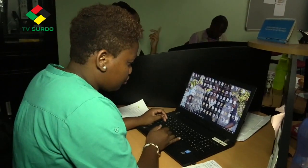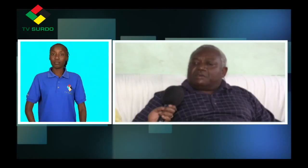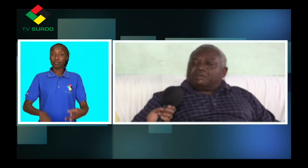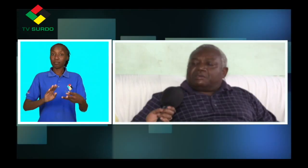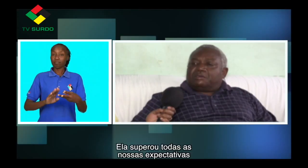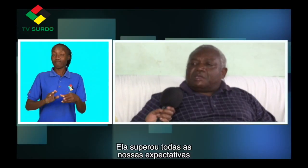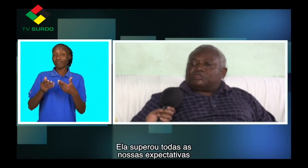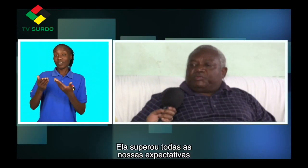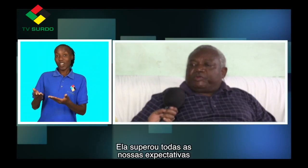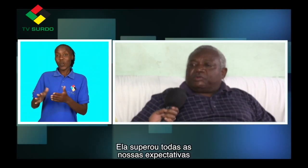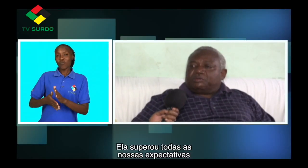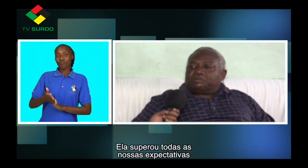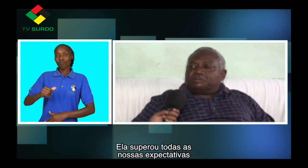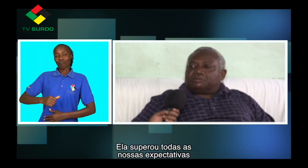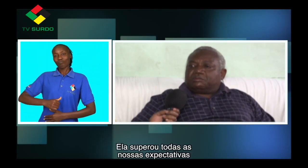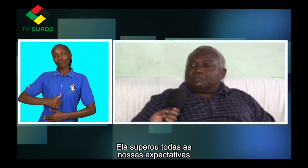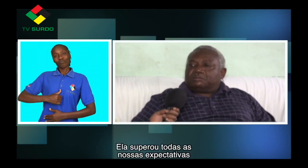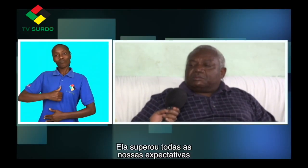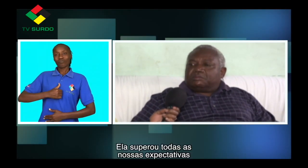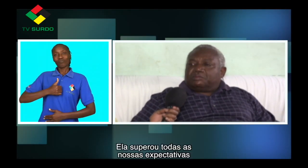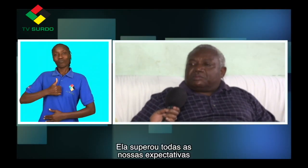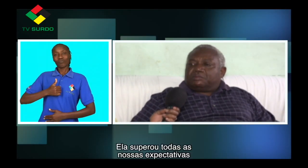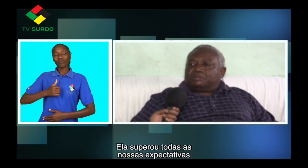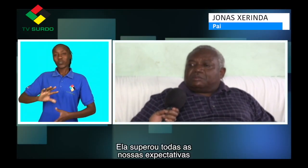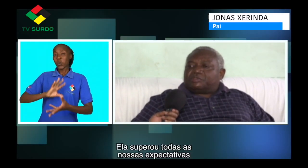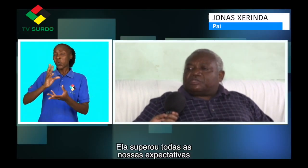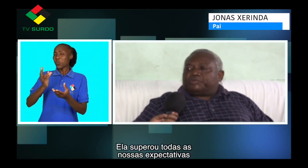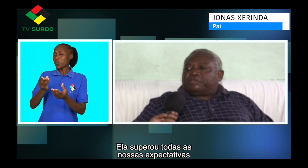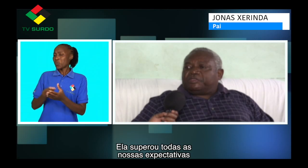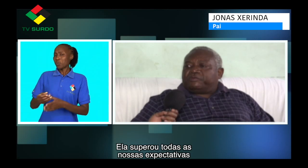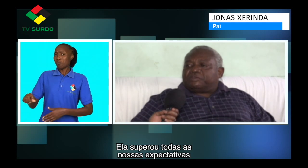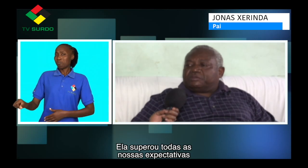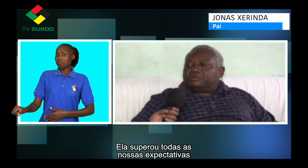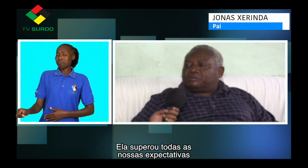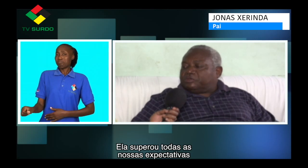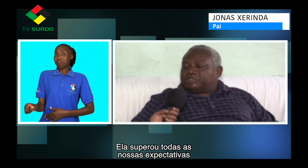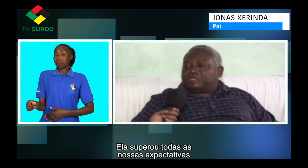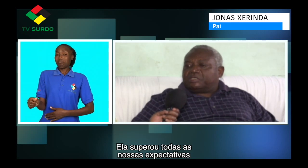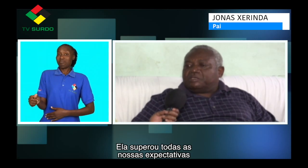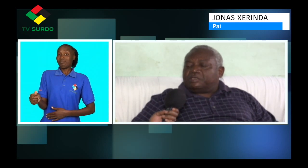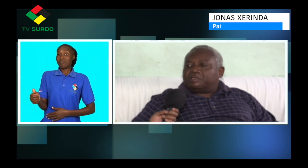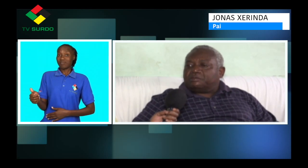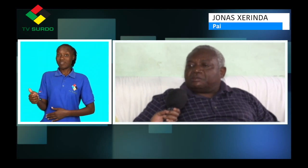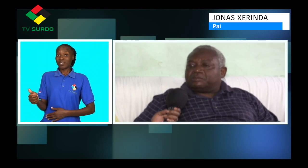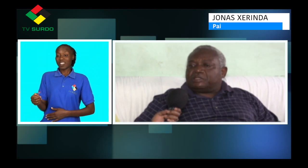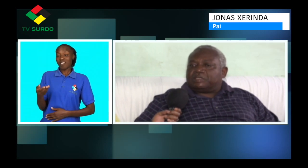Ela superou todas as expectativas nossas aqui, nós do casal.